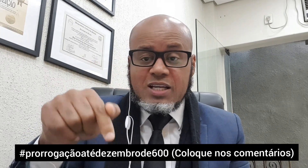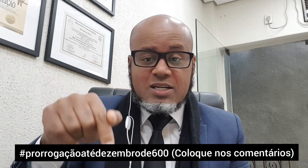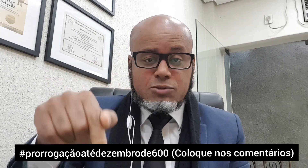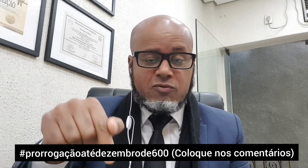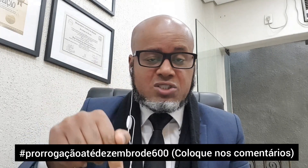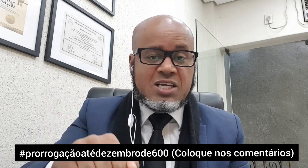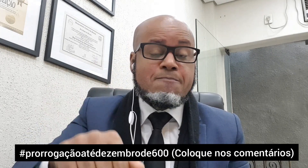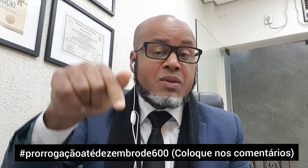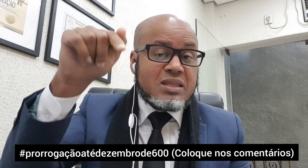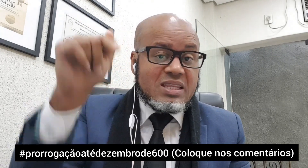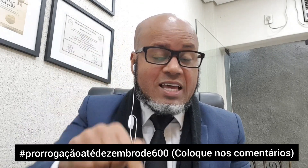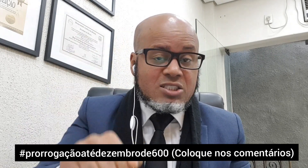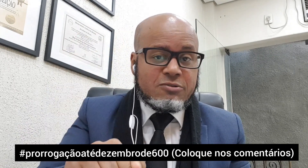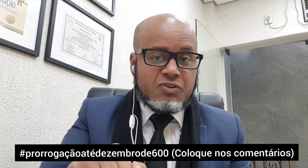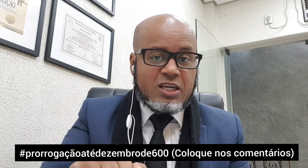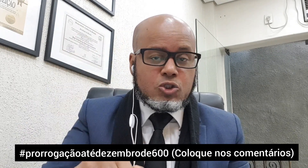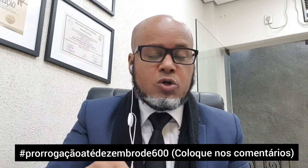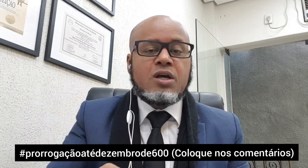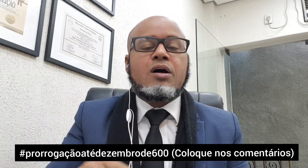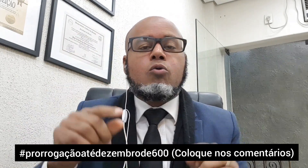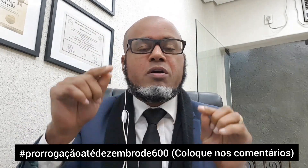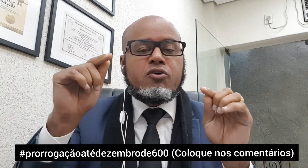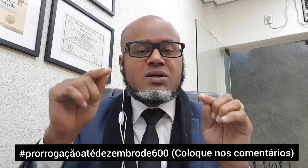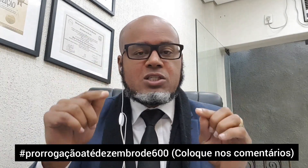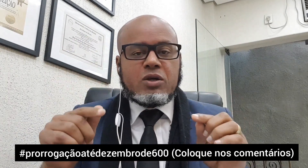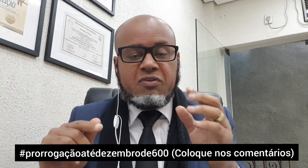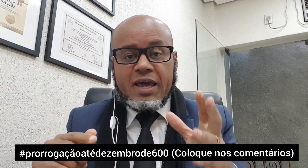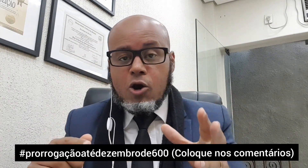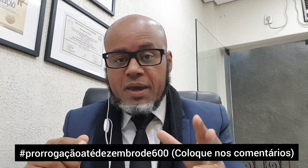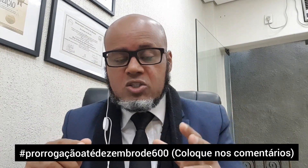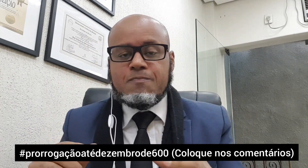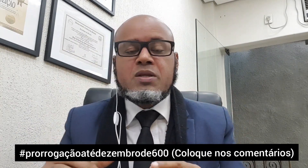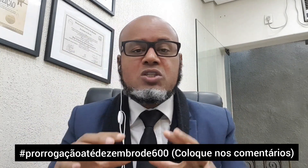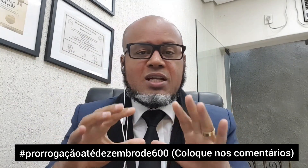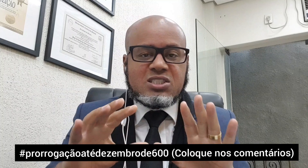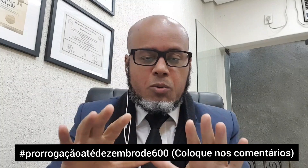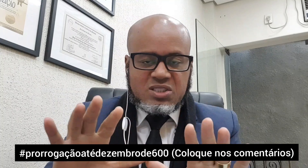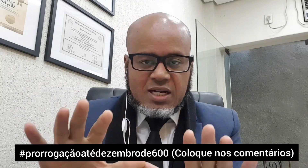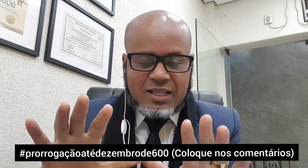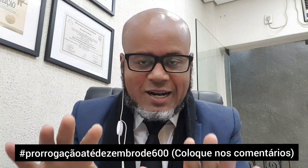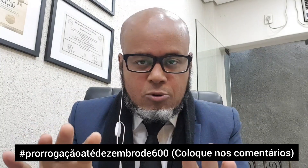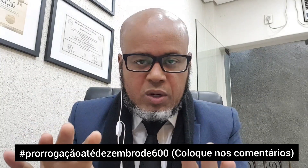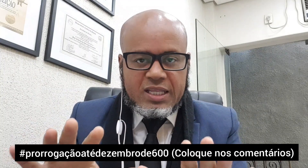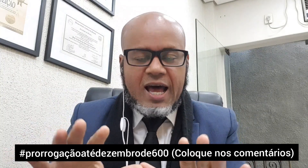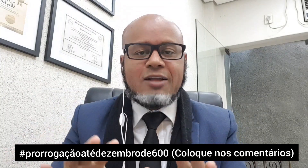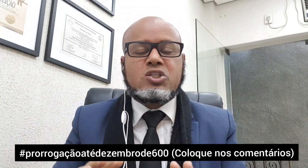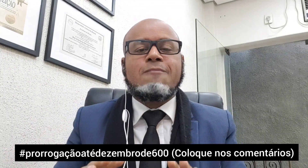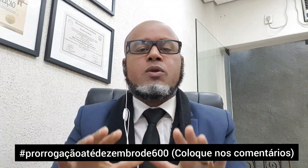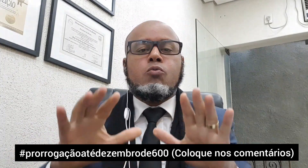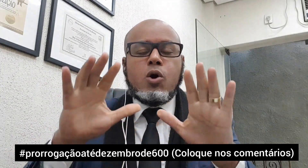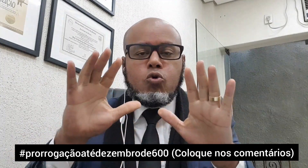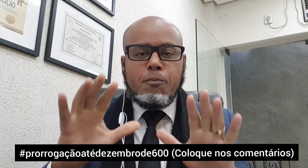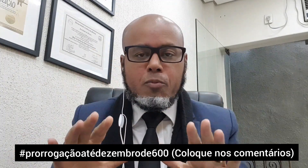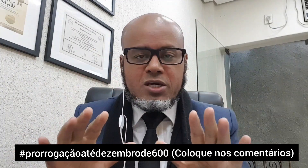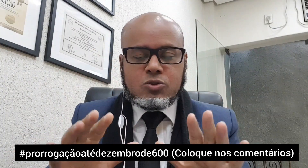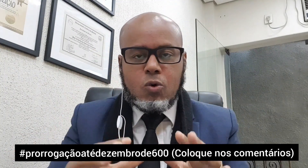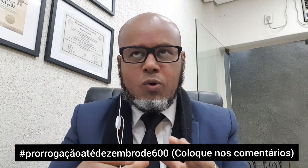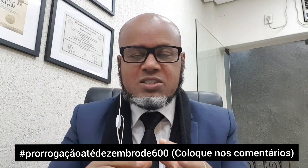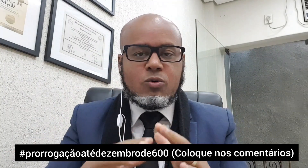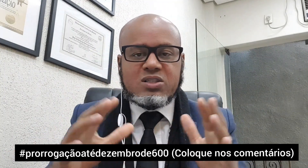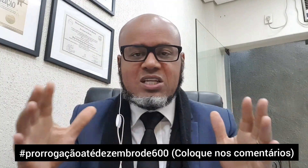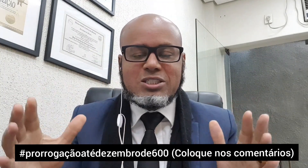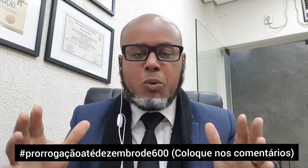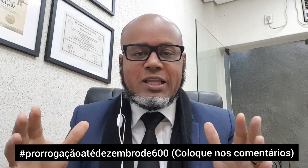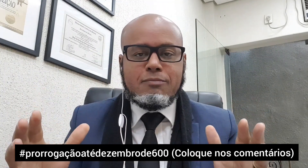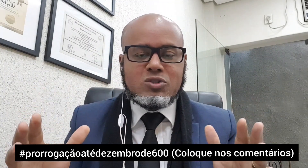importantes para você nesse vídeo, uma informação que vai realmente te trazer uma certa tranquilidade, o meu compromisso